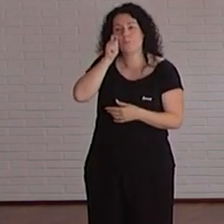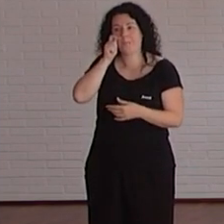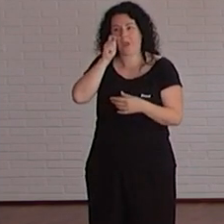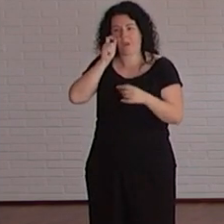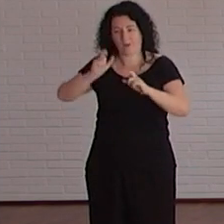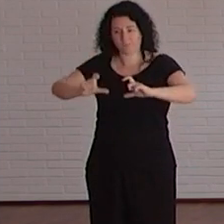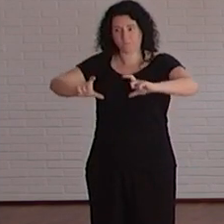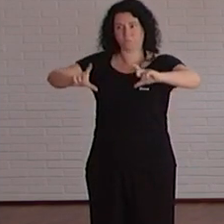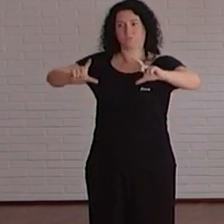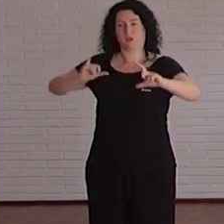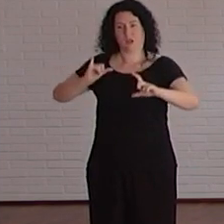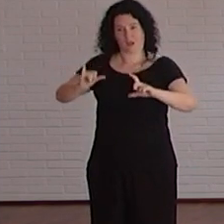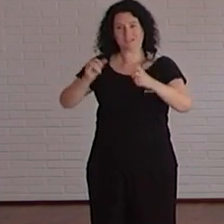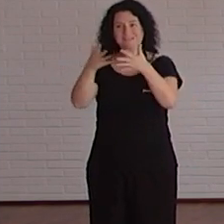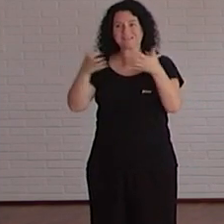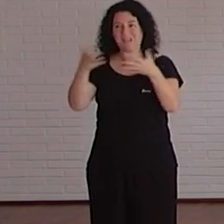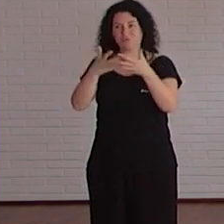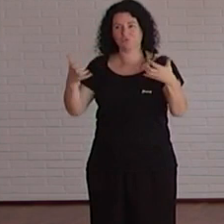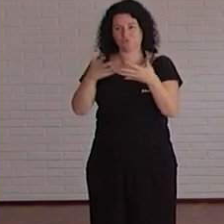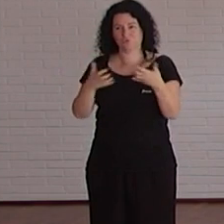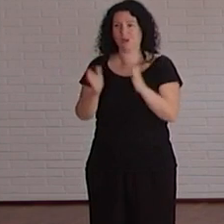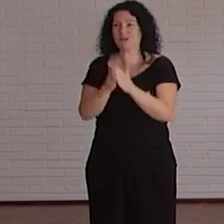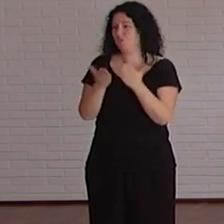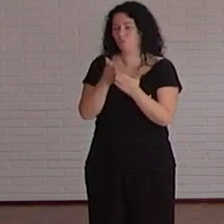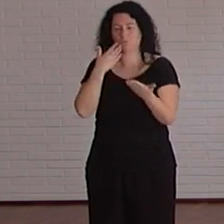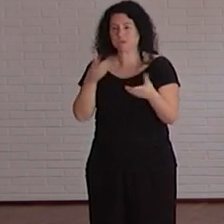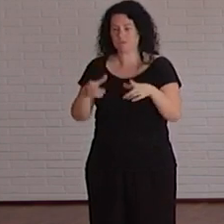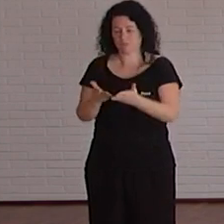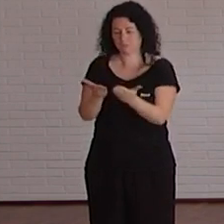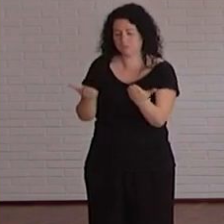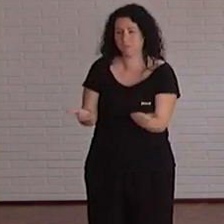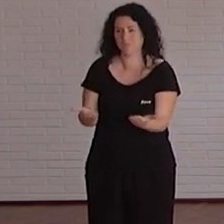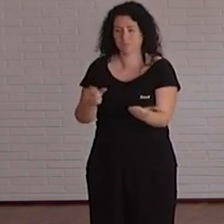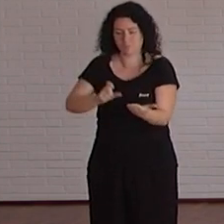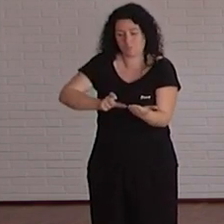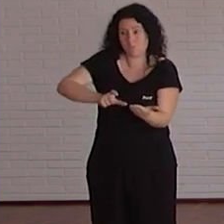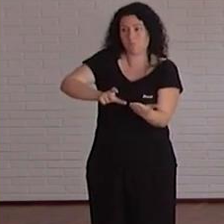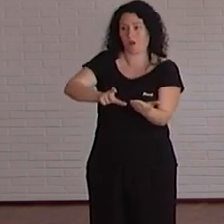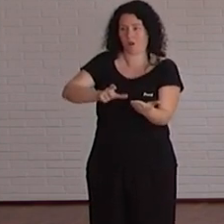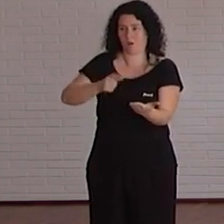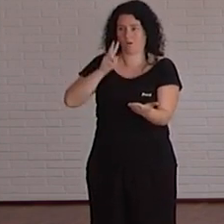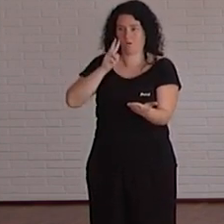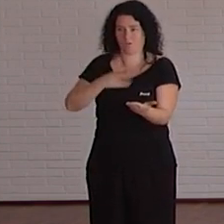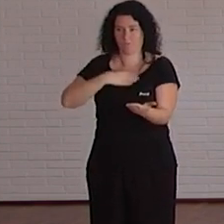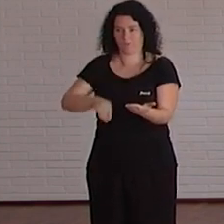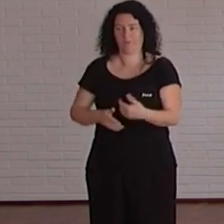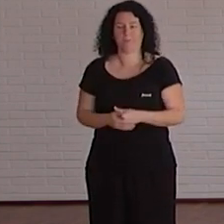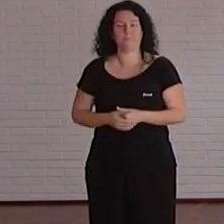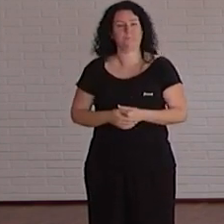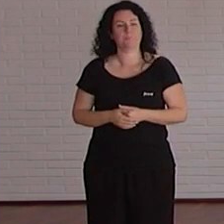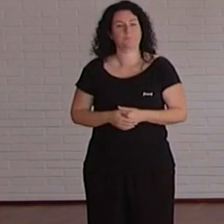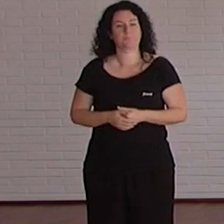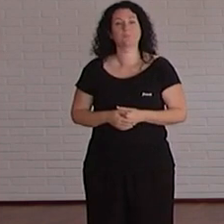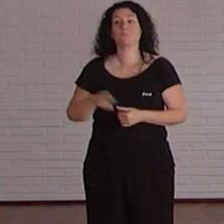precisamente a magnificar los textos de los libros cuando vas a consultar cualquier manual también gracias al proyecto de